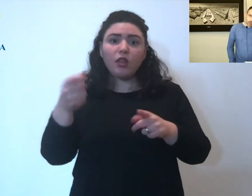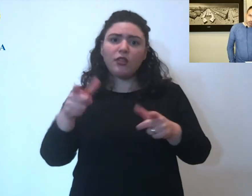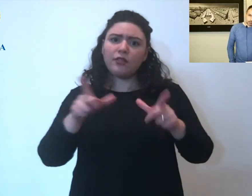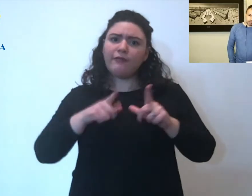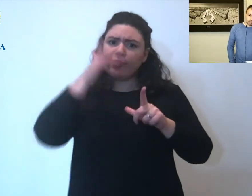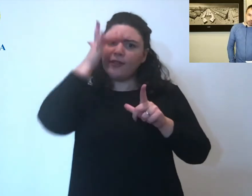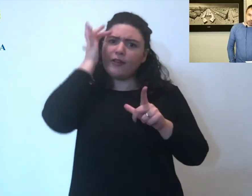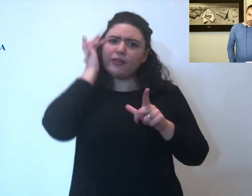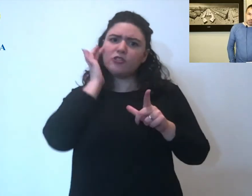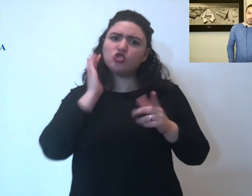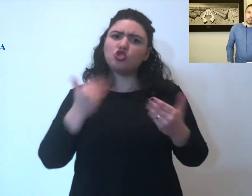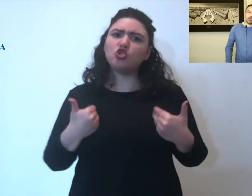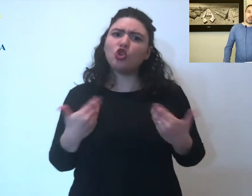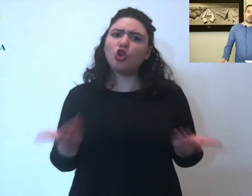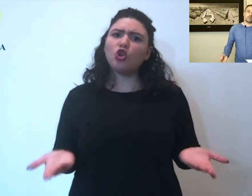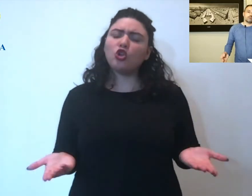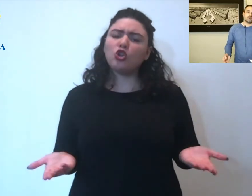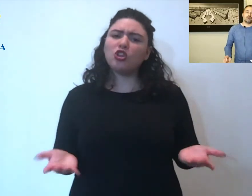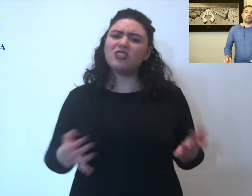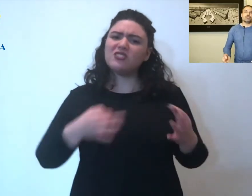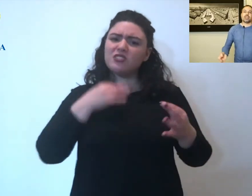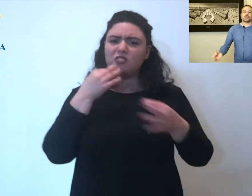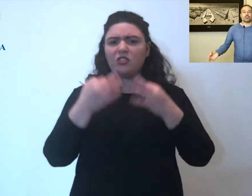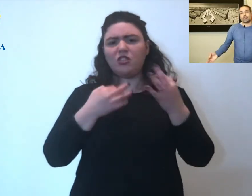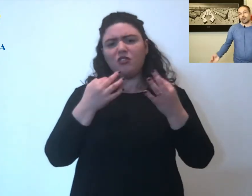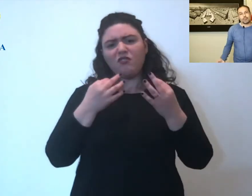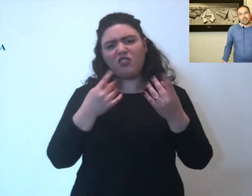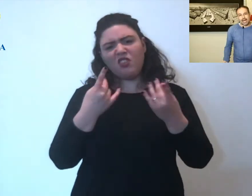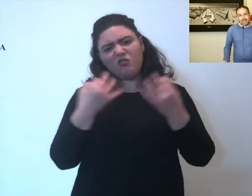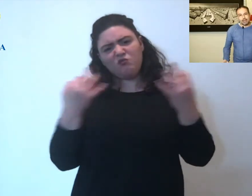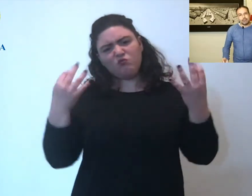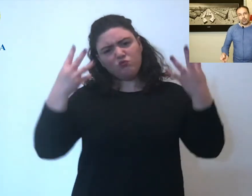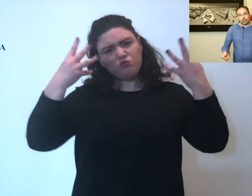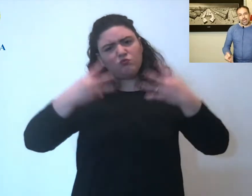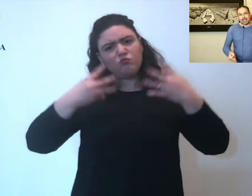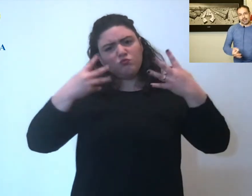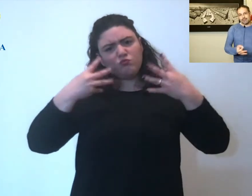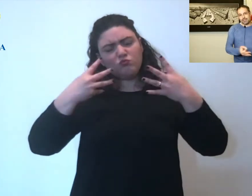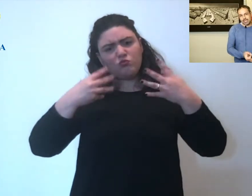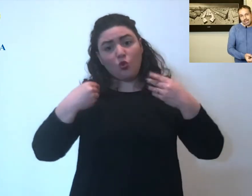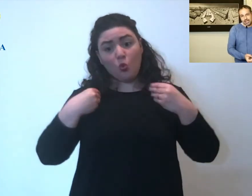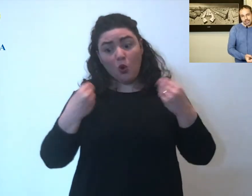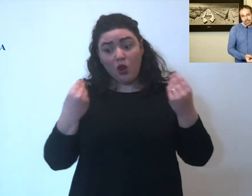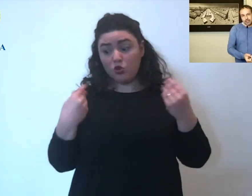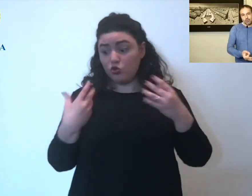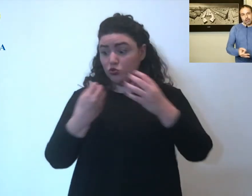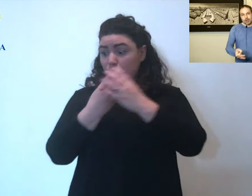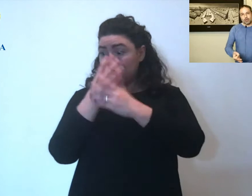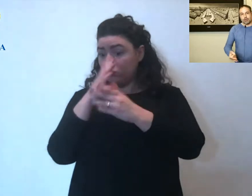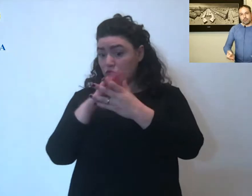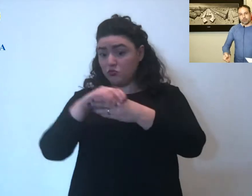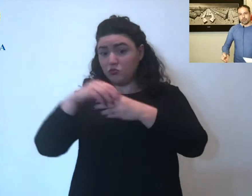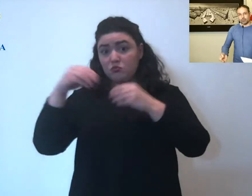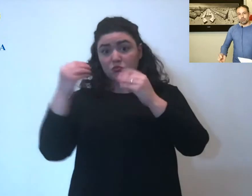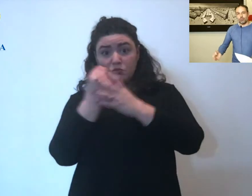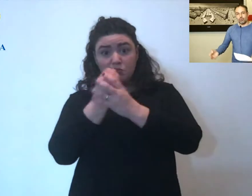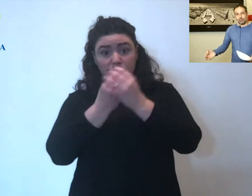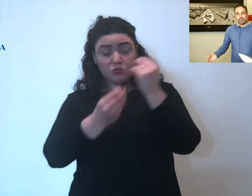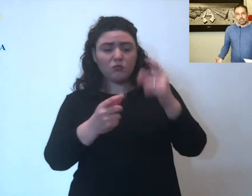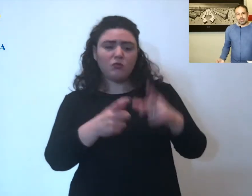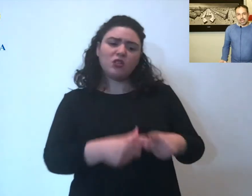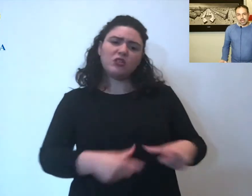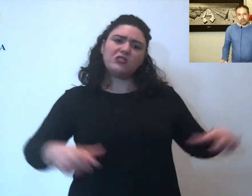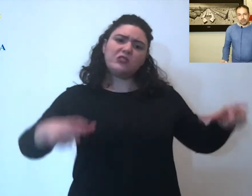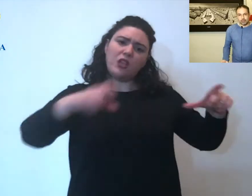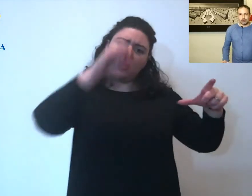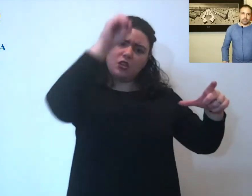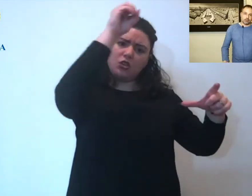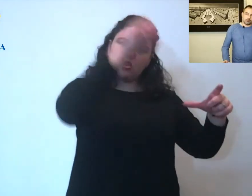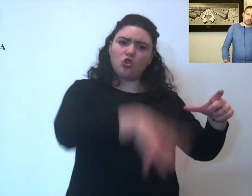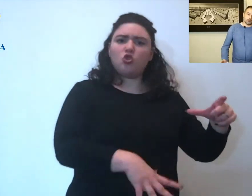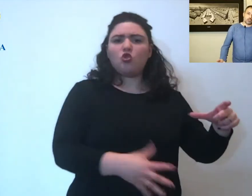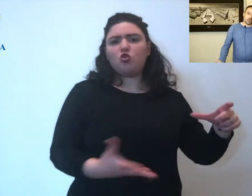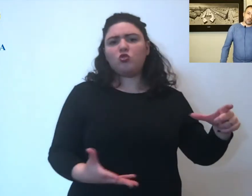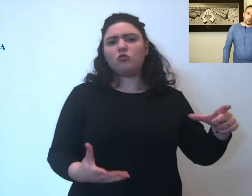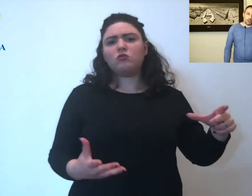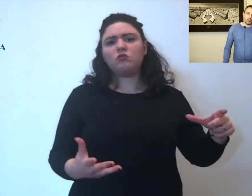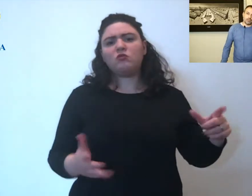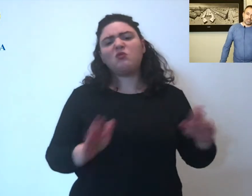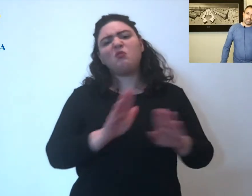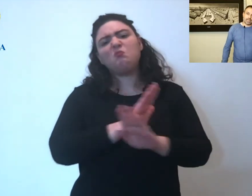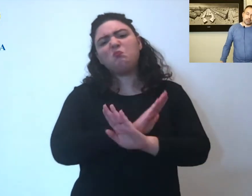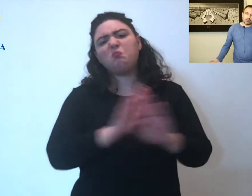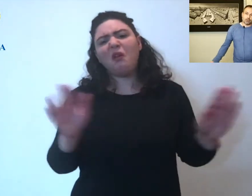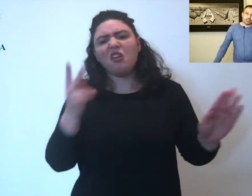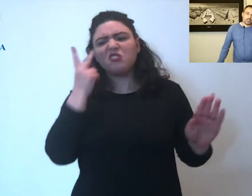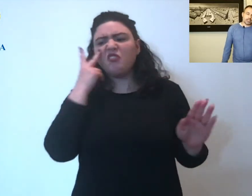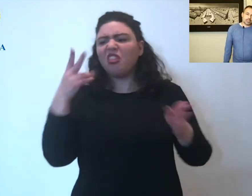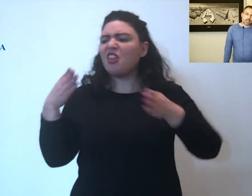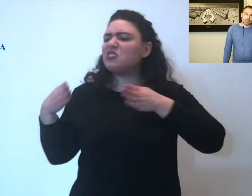anche un rischio quindi è un gesto normale buttare via quello che è un prodotto utilizzato non se ne può